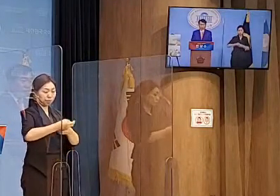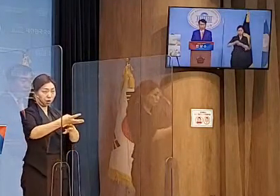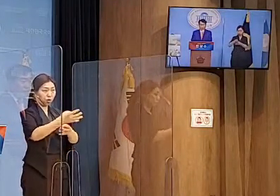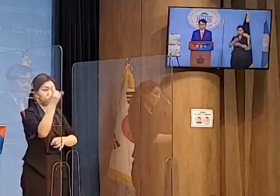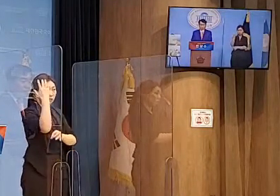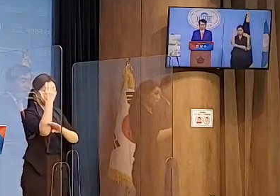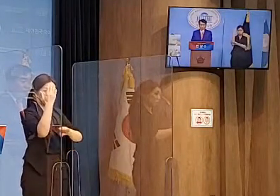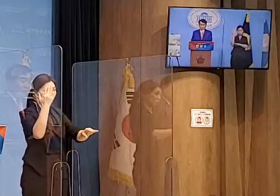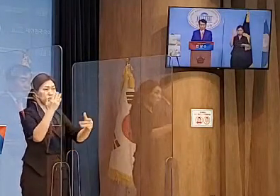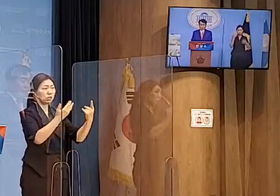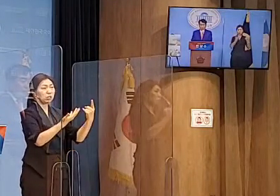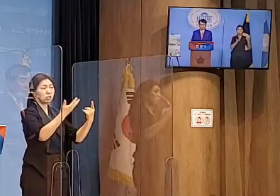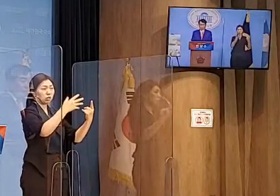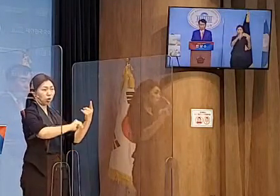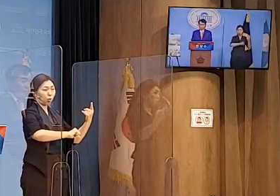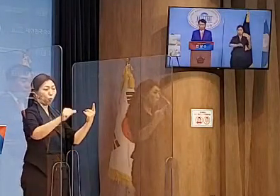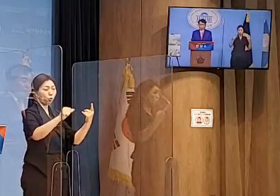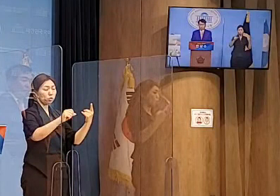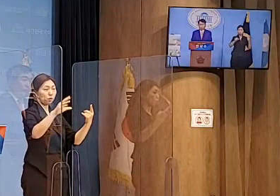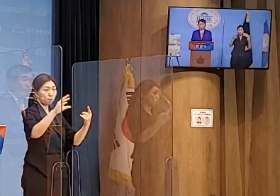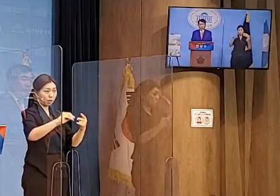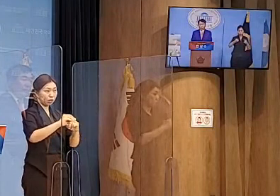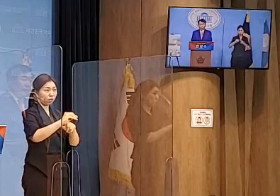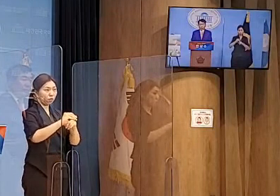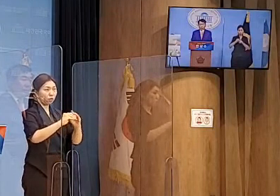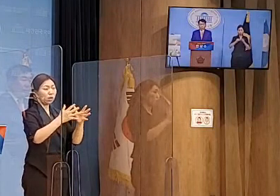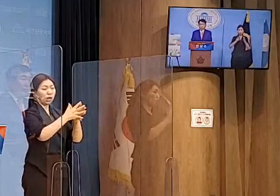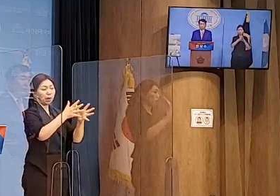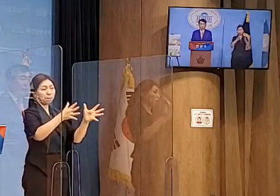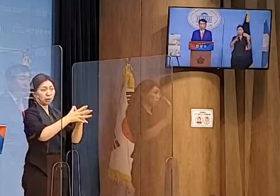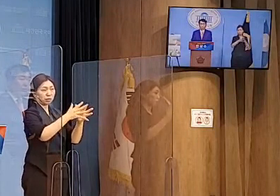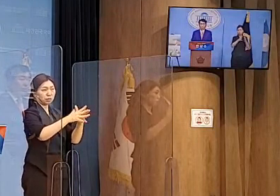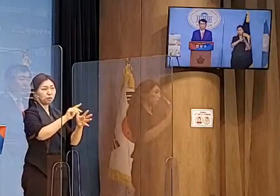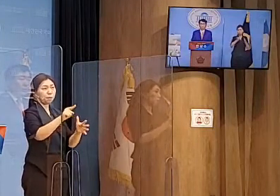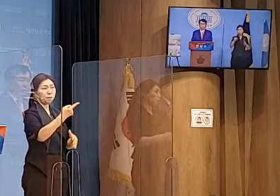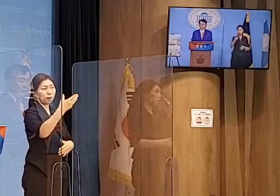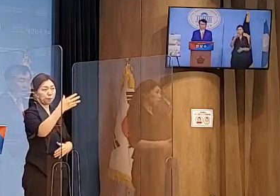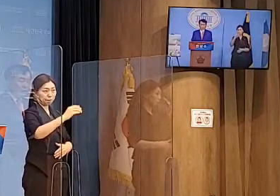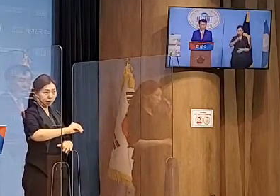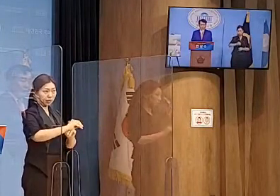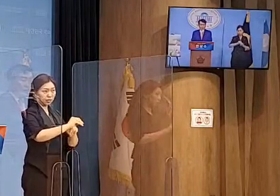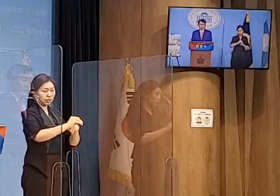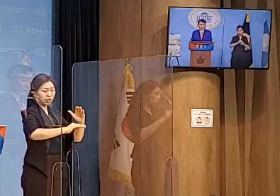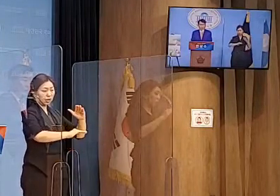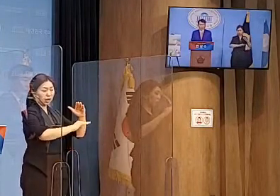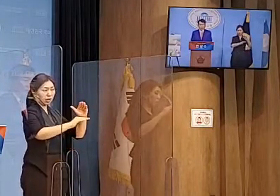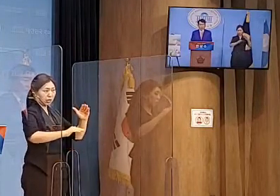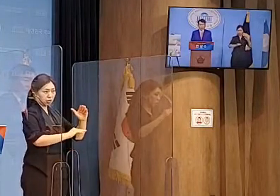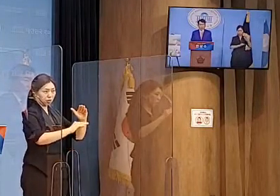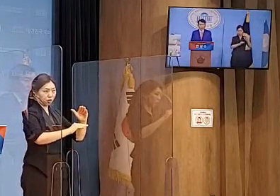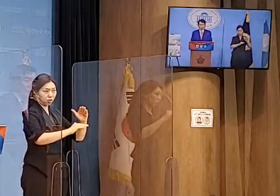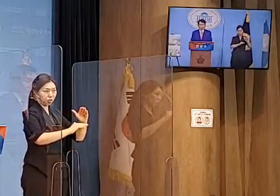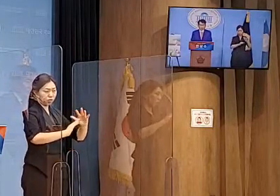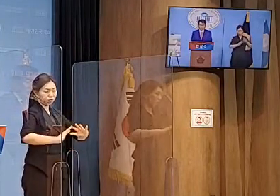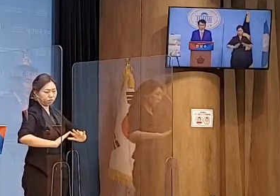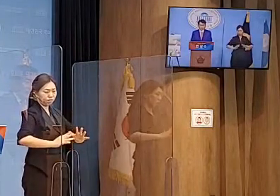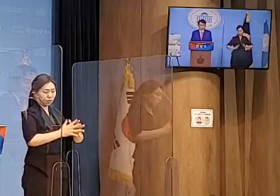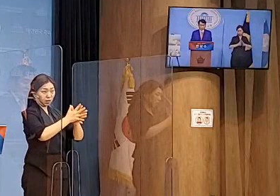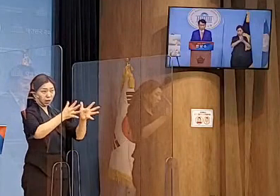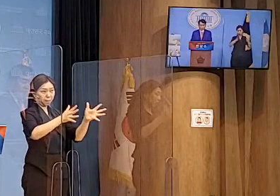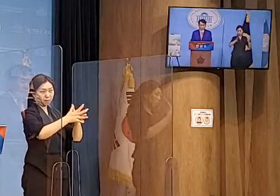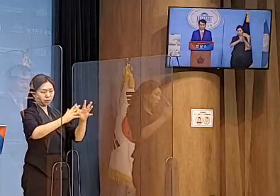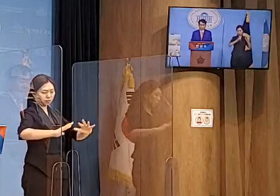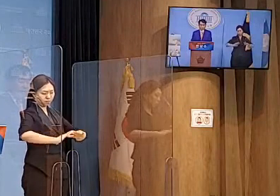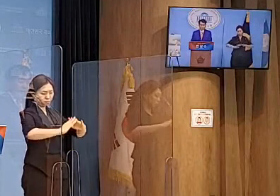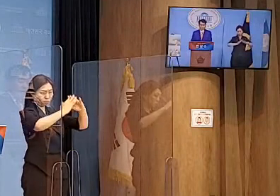100만 호 규모의 배후 주거단지를 건설할 것입니다.